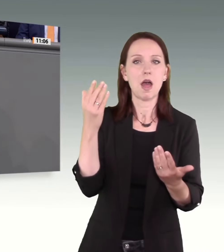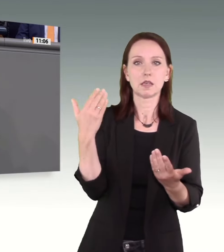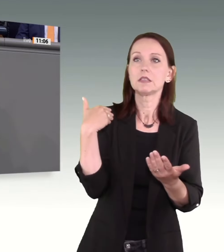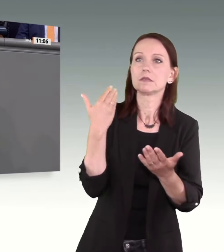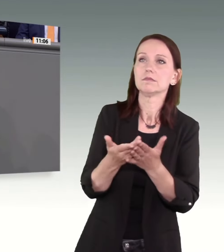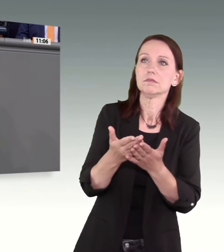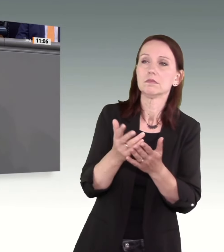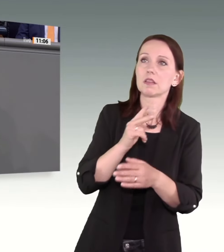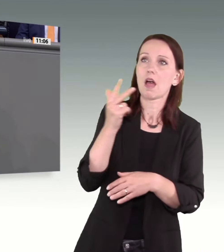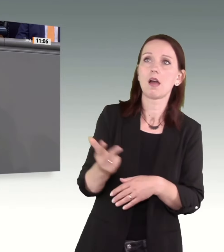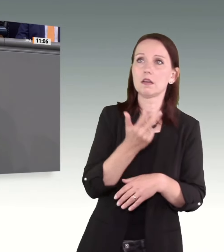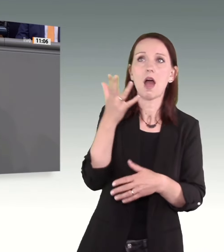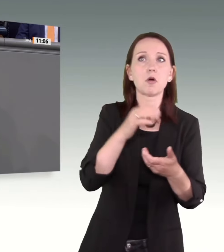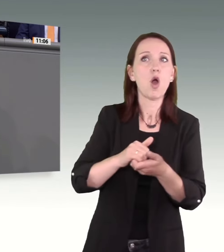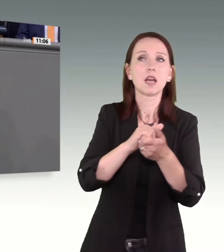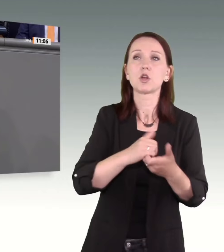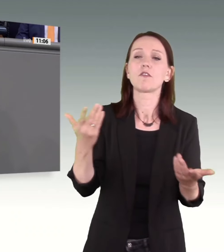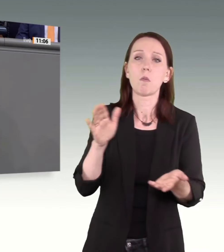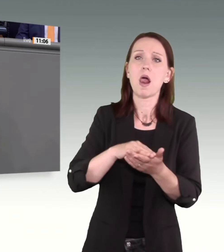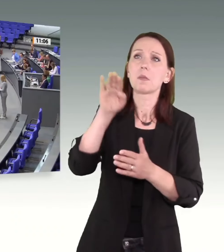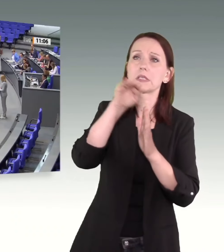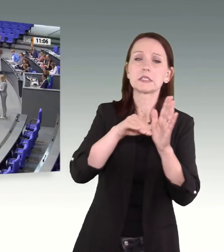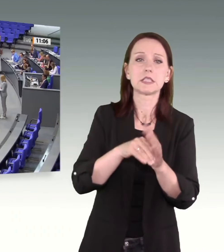nach den letzten drei Jahren? Fehlanzeige.